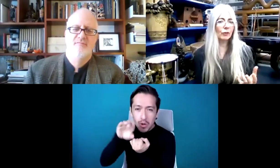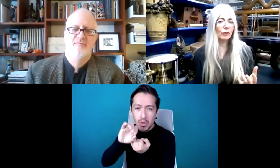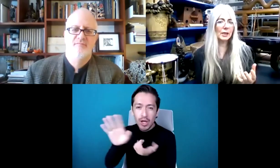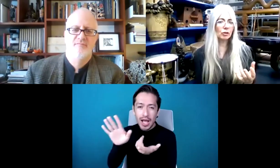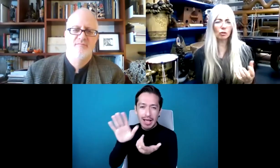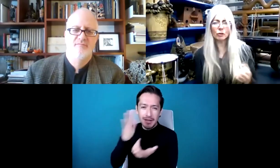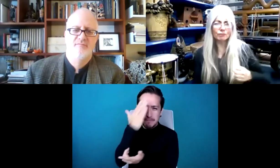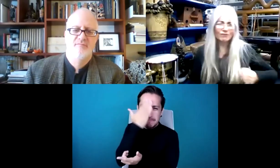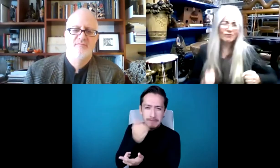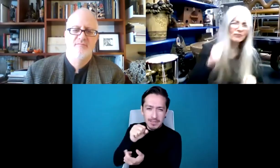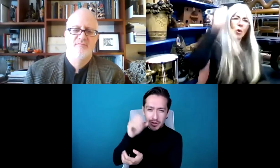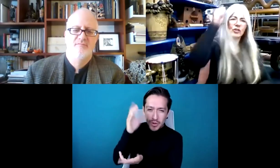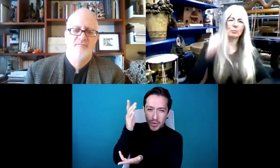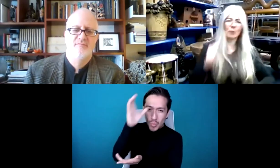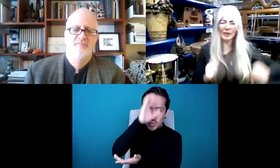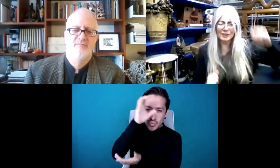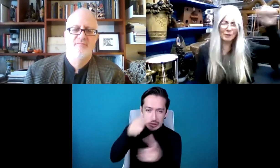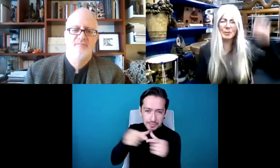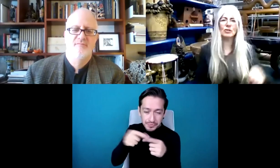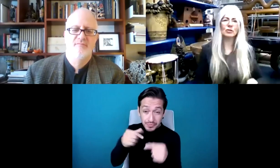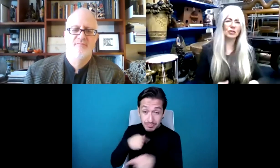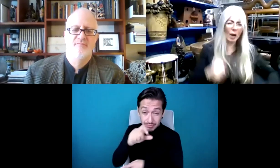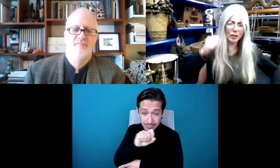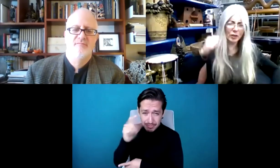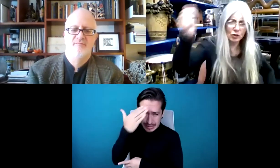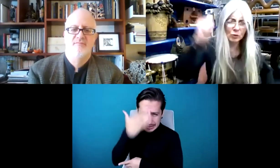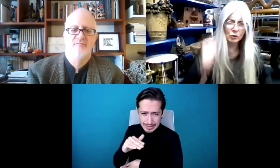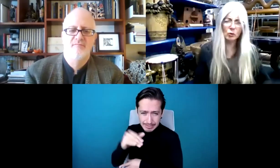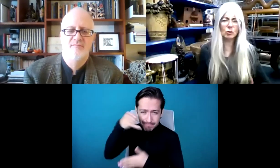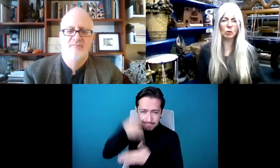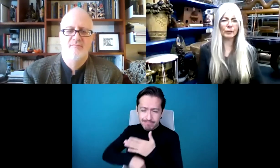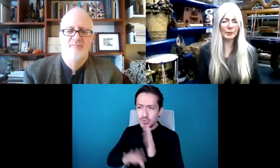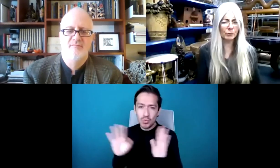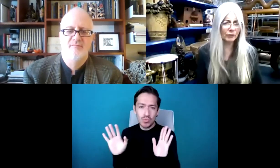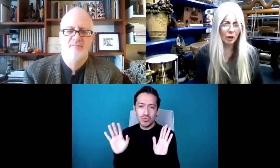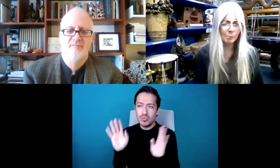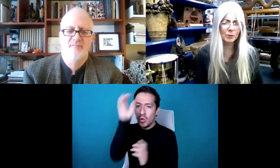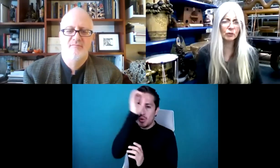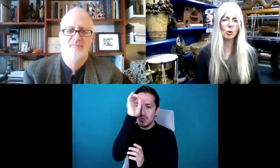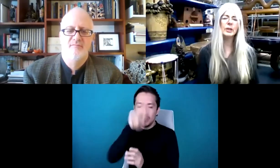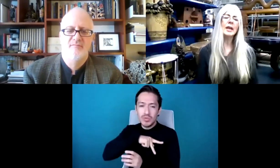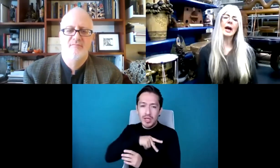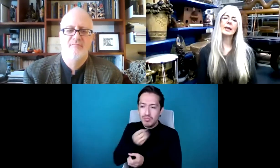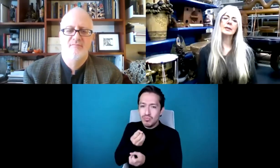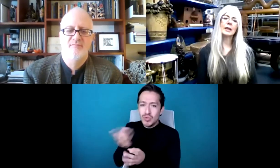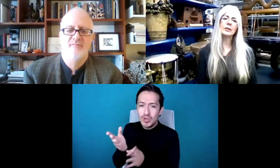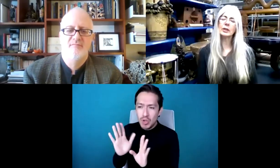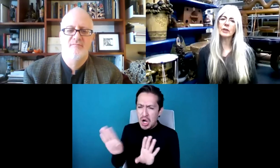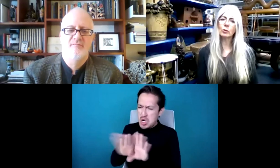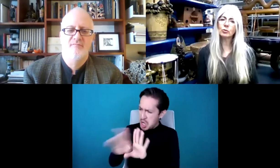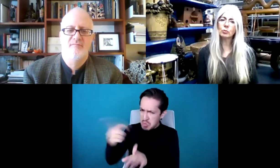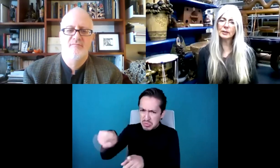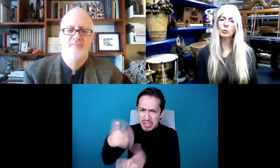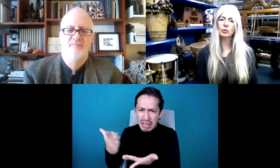japonesa. Y creo que hubiera sido inapropiado en dar mi opinión y decir, ay, ¿cómo se atreven